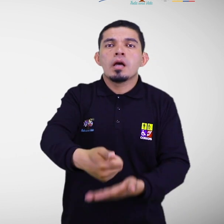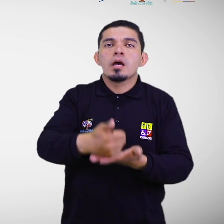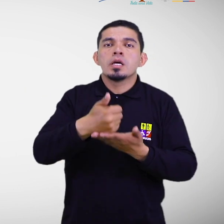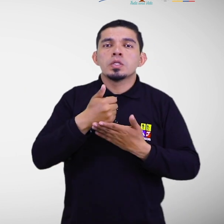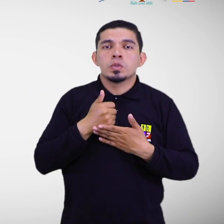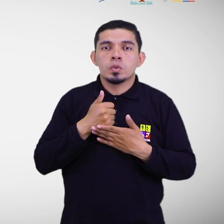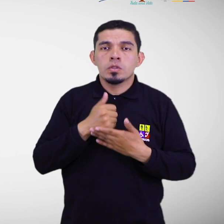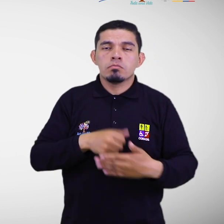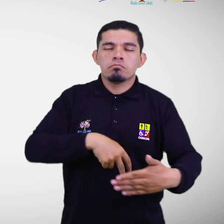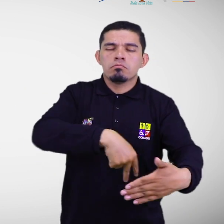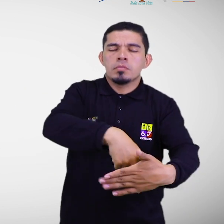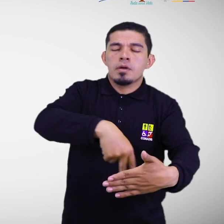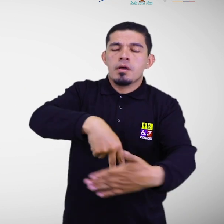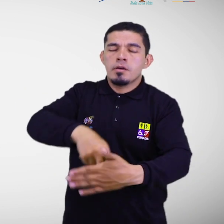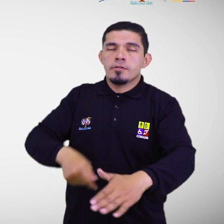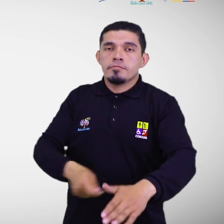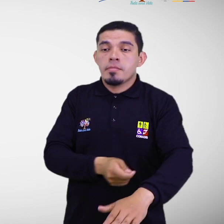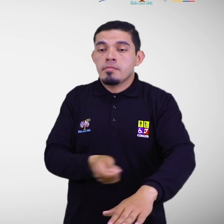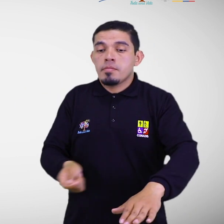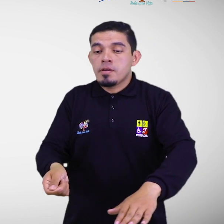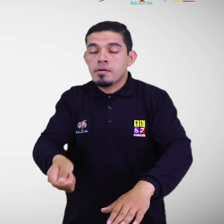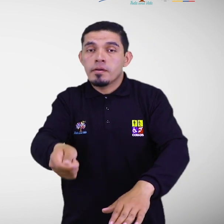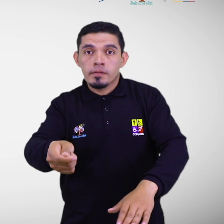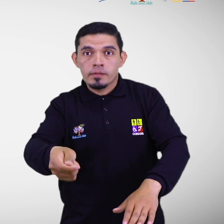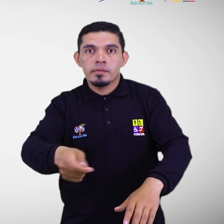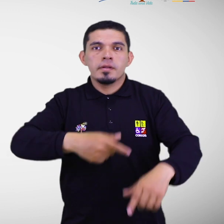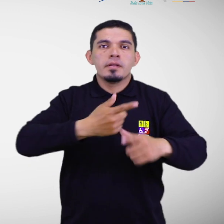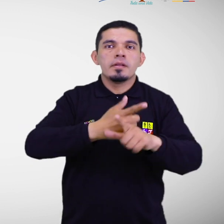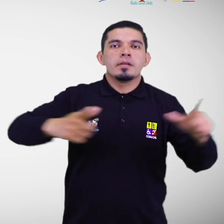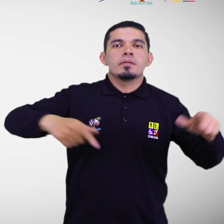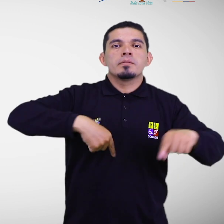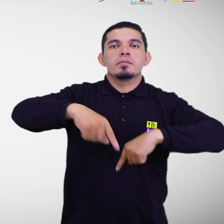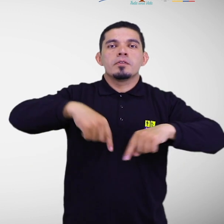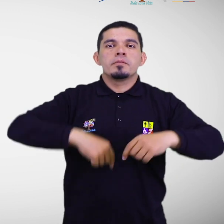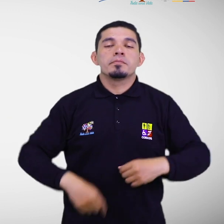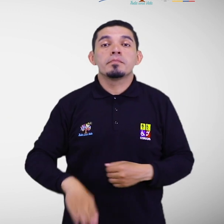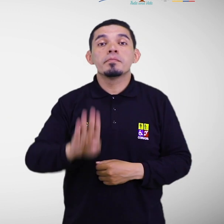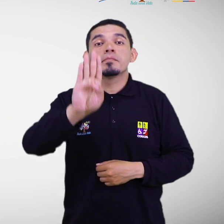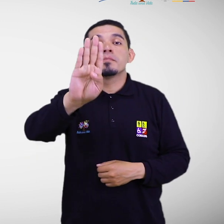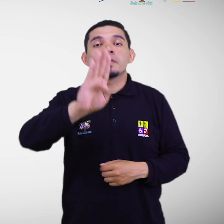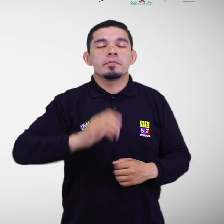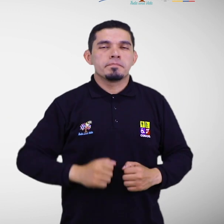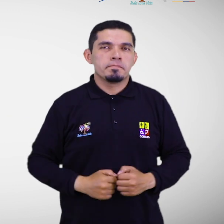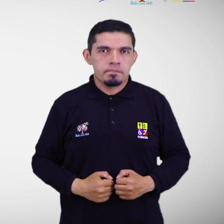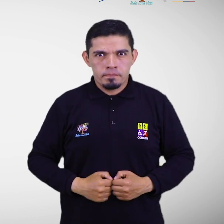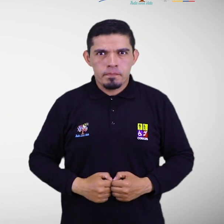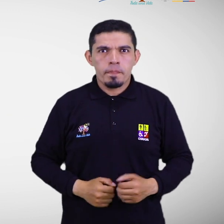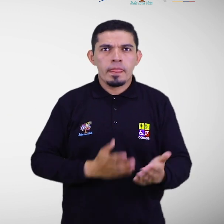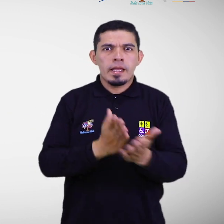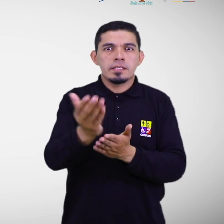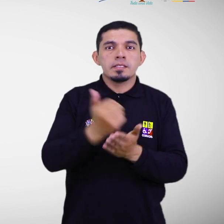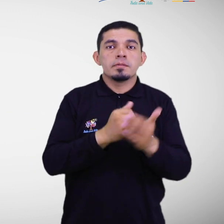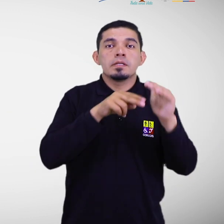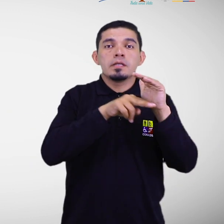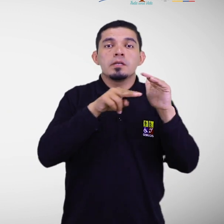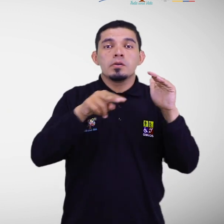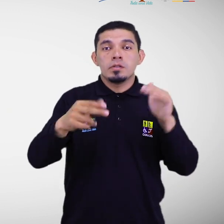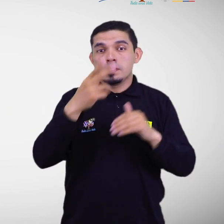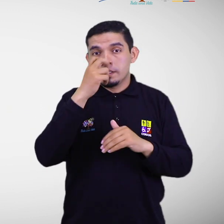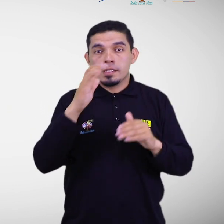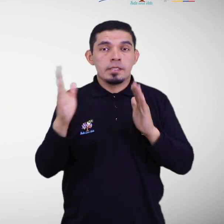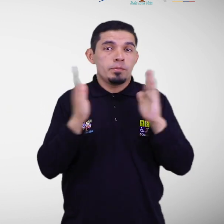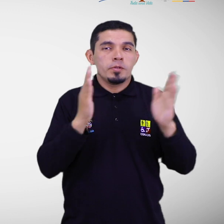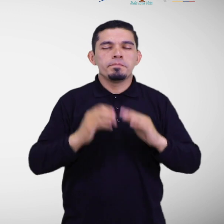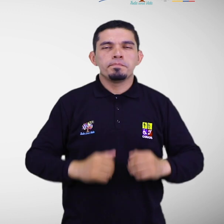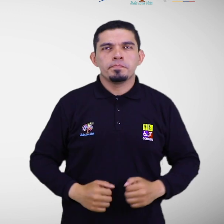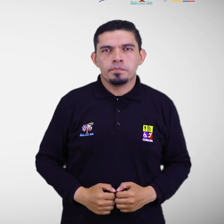que pueden obstaculizar la libre movilización en el espacio. B Grande. Accesibilidad en los alojamientos temporales.